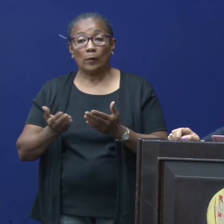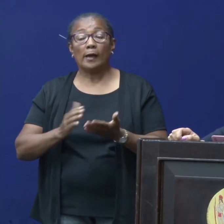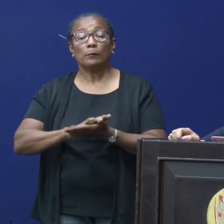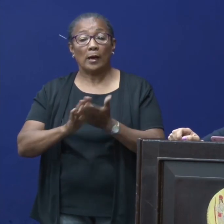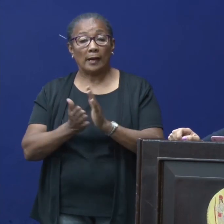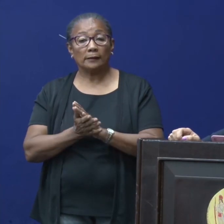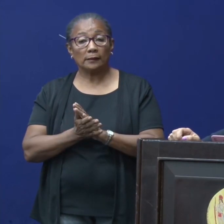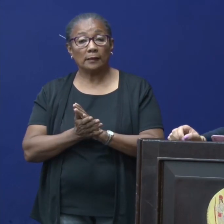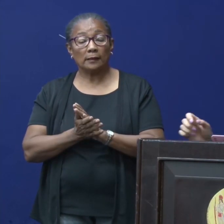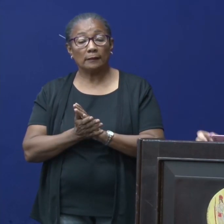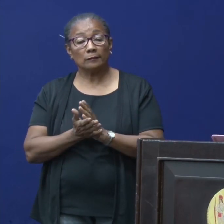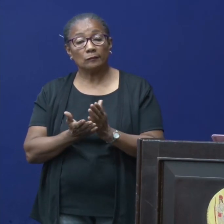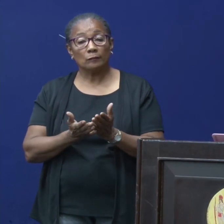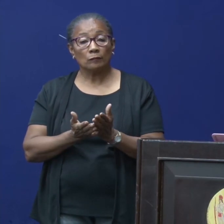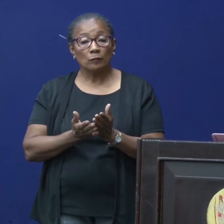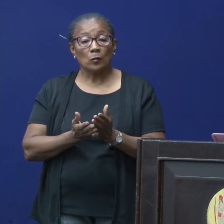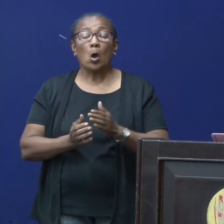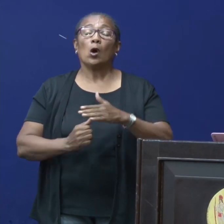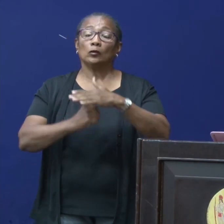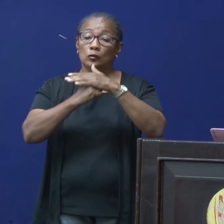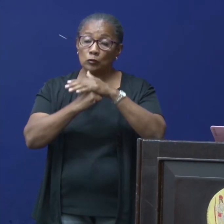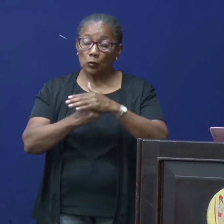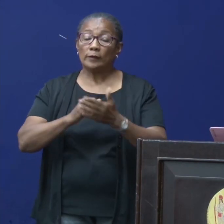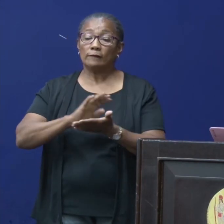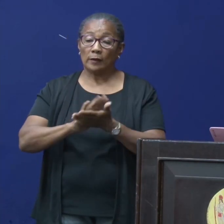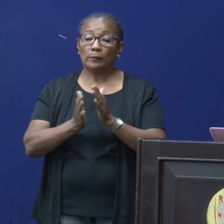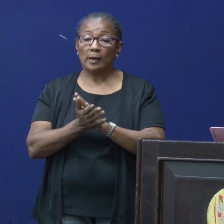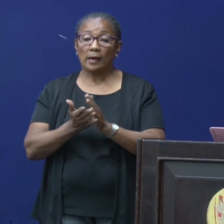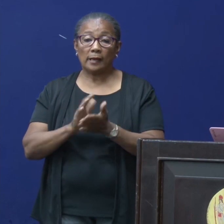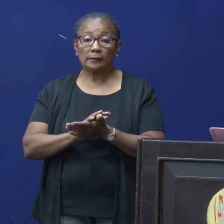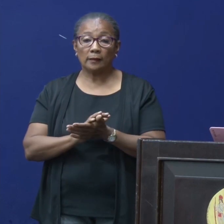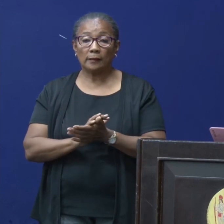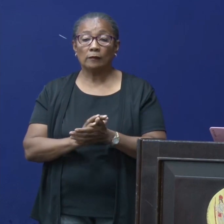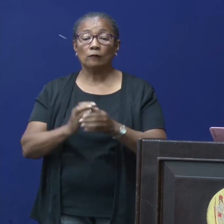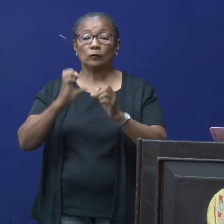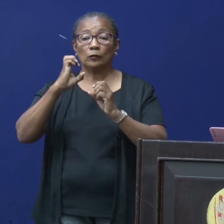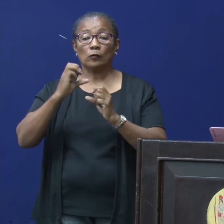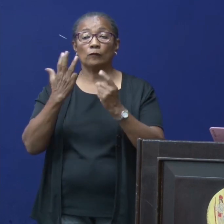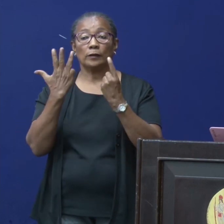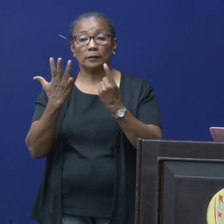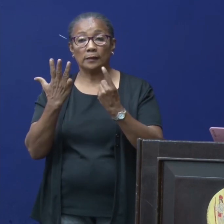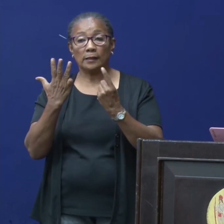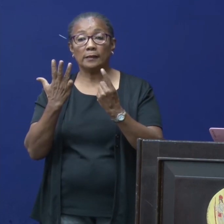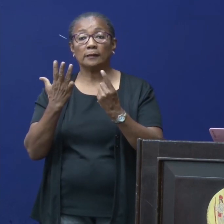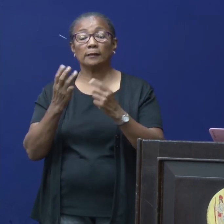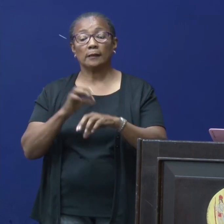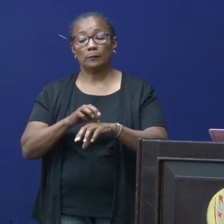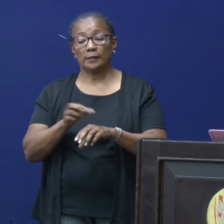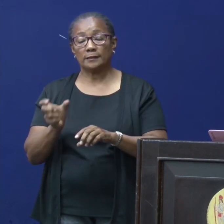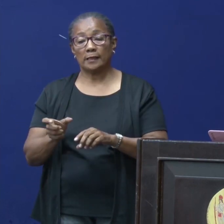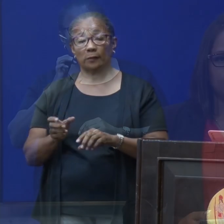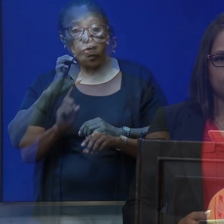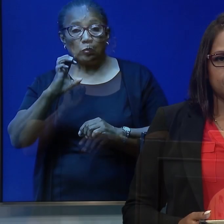ondersteuning van behandeling voor de COVID-19-patiënten beschikbaar zijn.